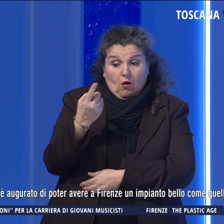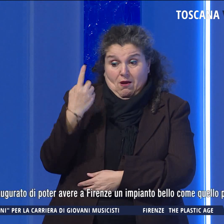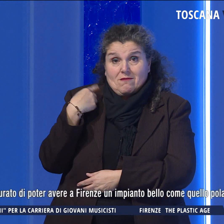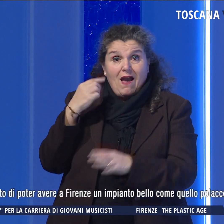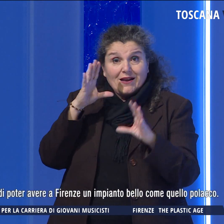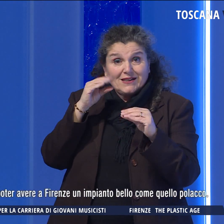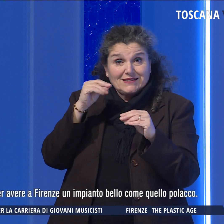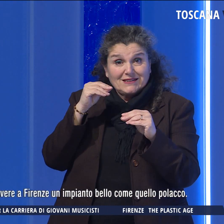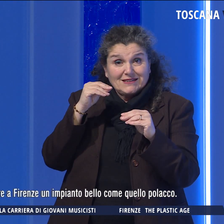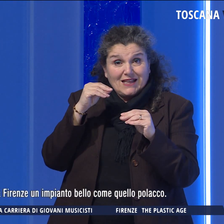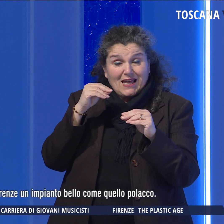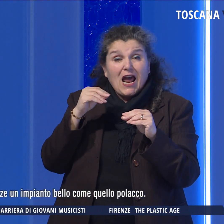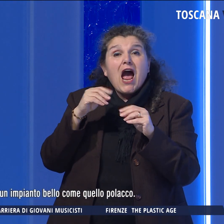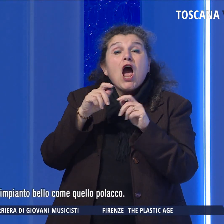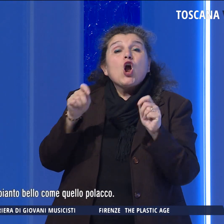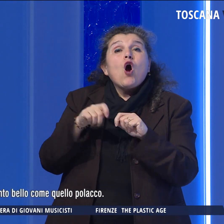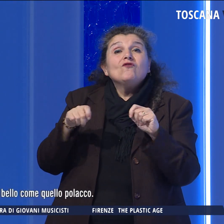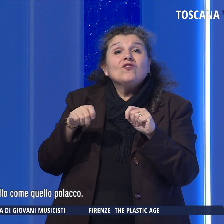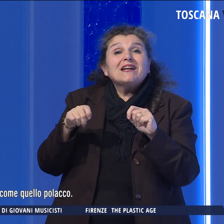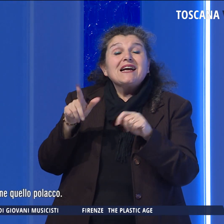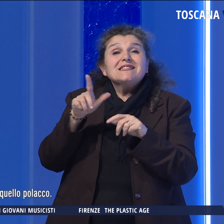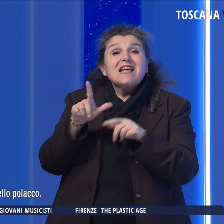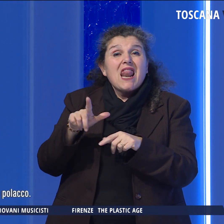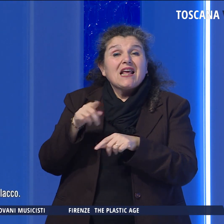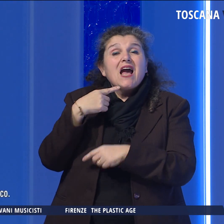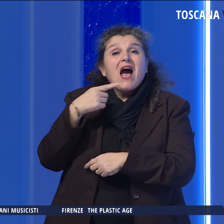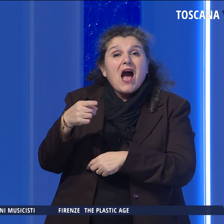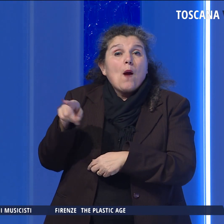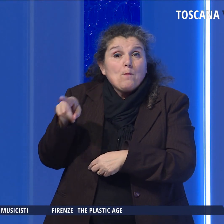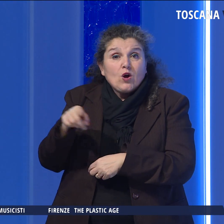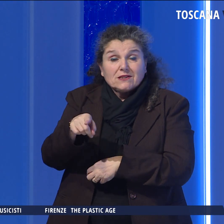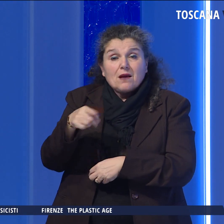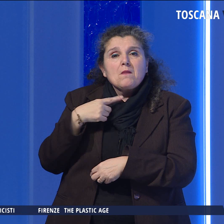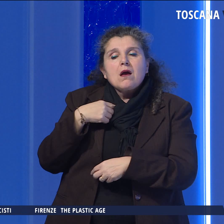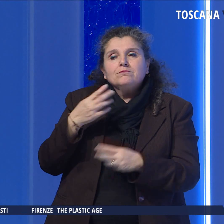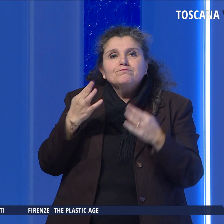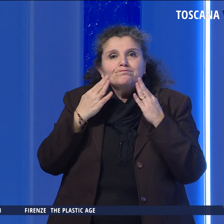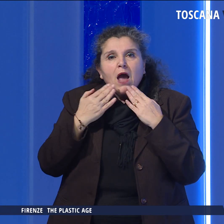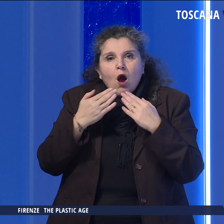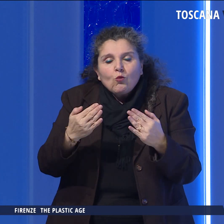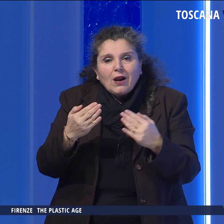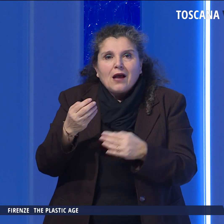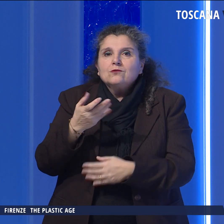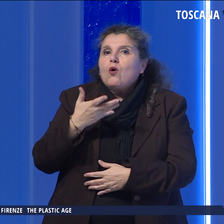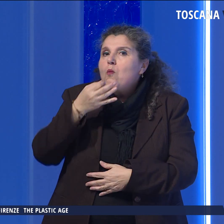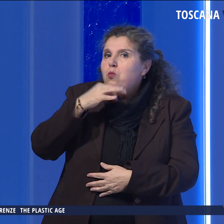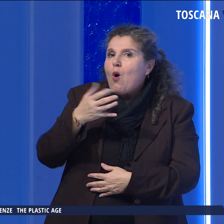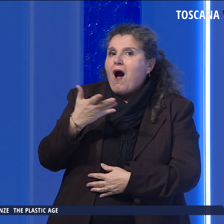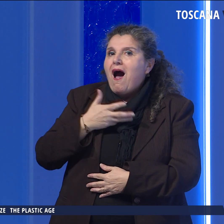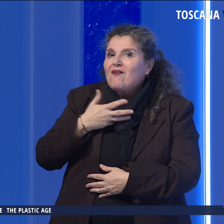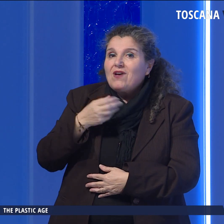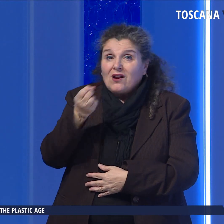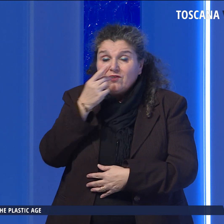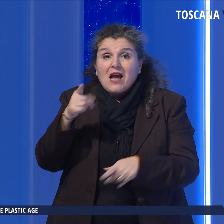sera in Conference League a Poznam, si è augurato di poter avere a Firenze un impianto